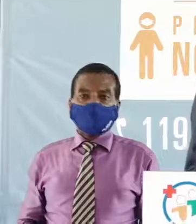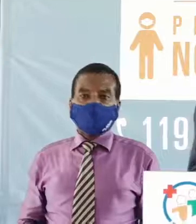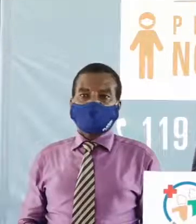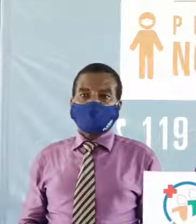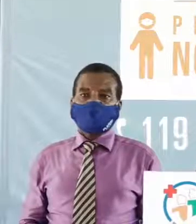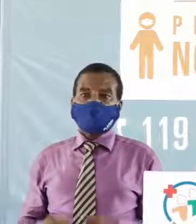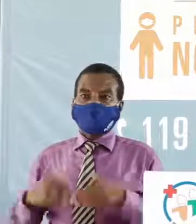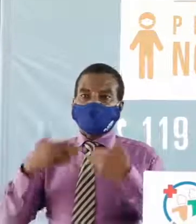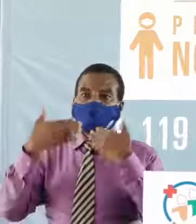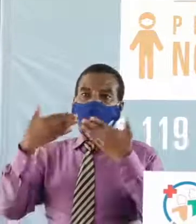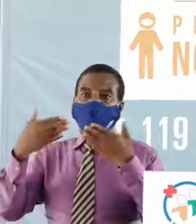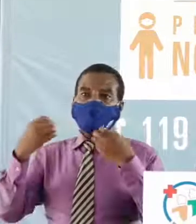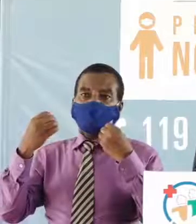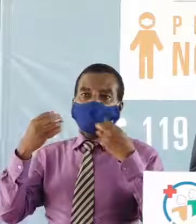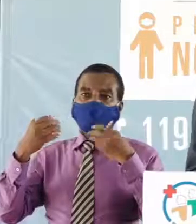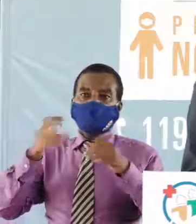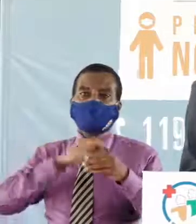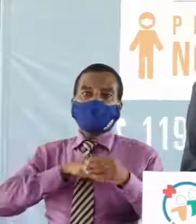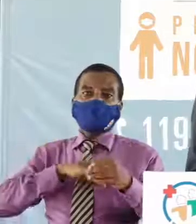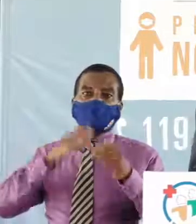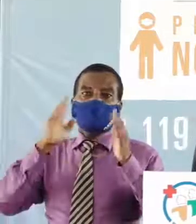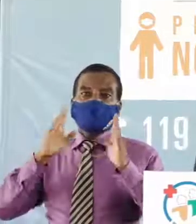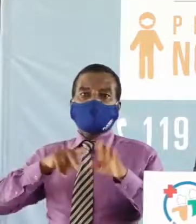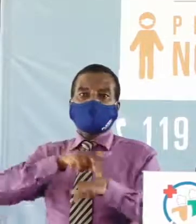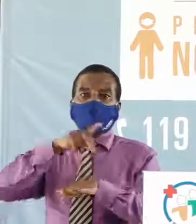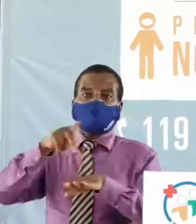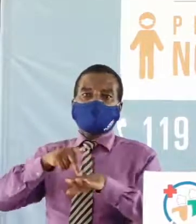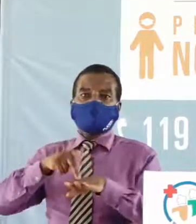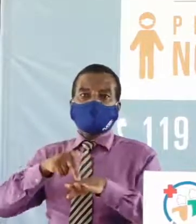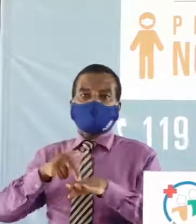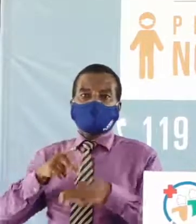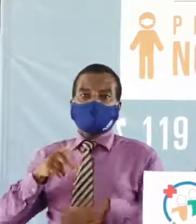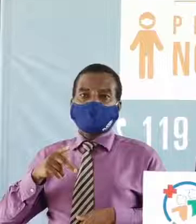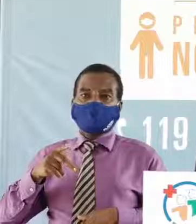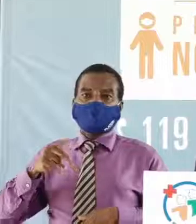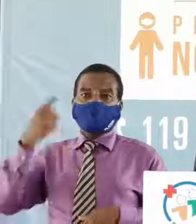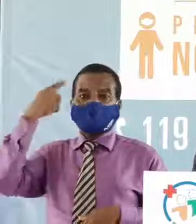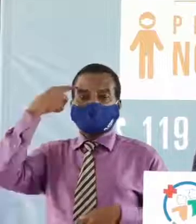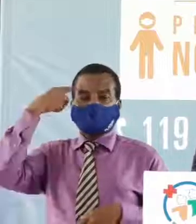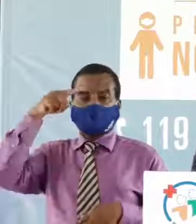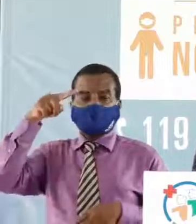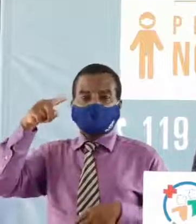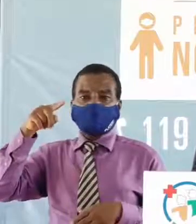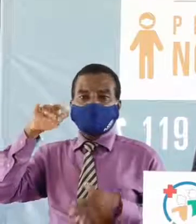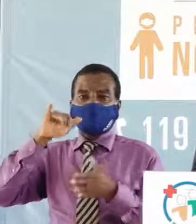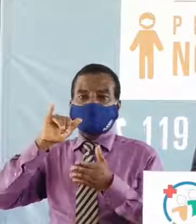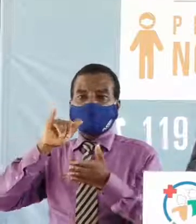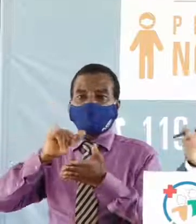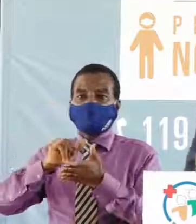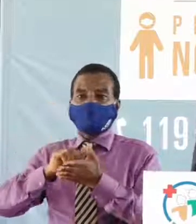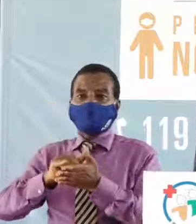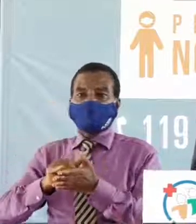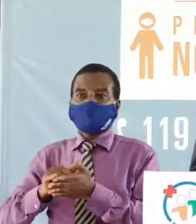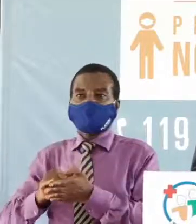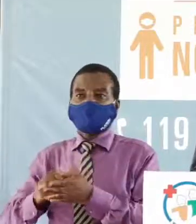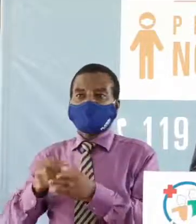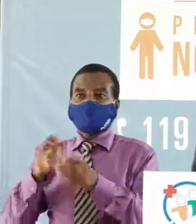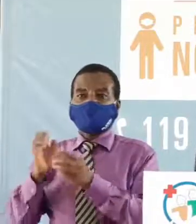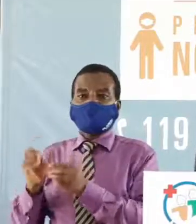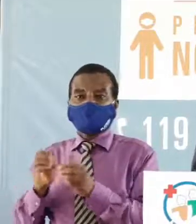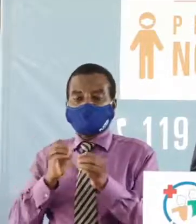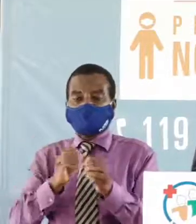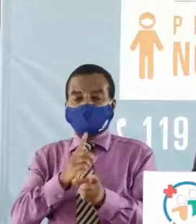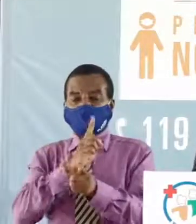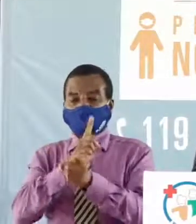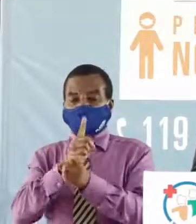Merci beaucoup commissaire principal Charlemagne Bleu pour cette mise en garde pour ces